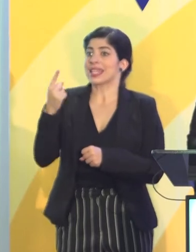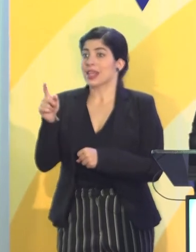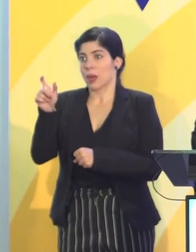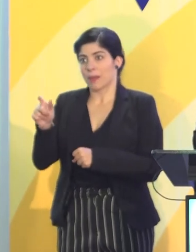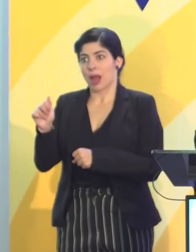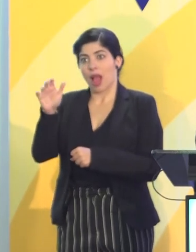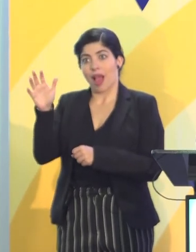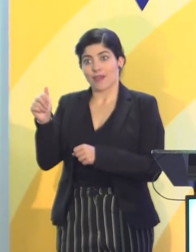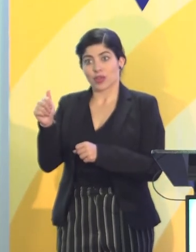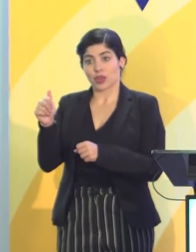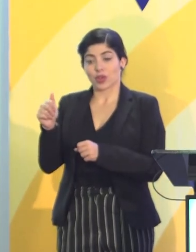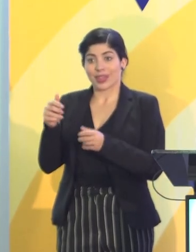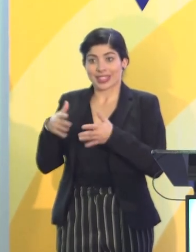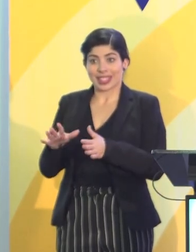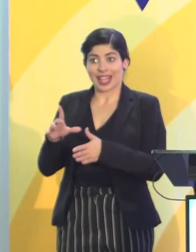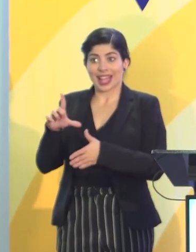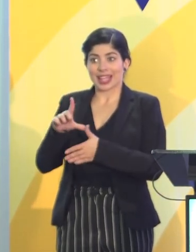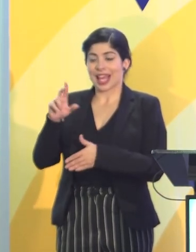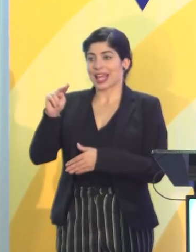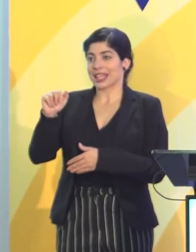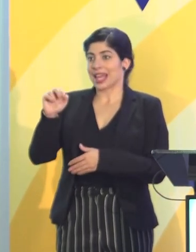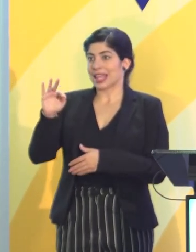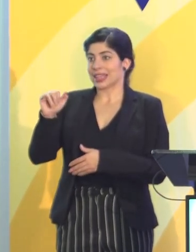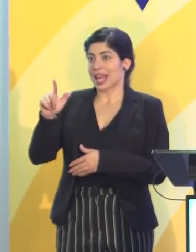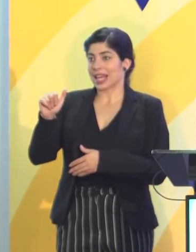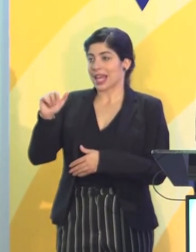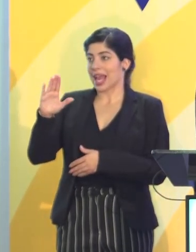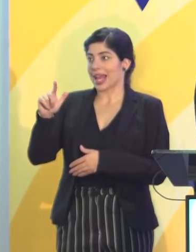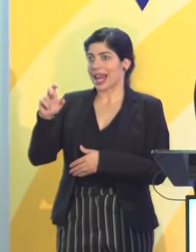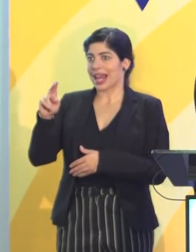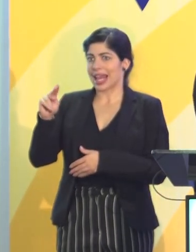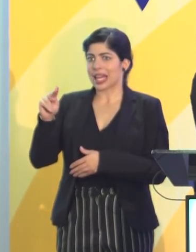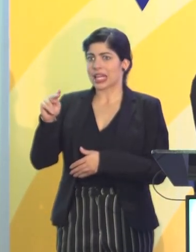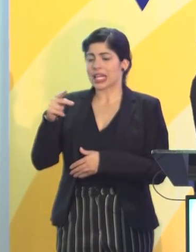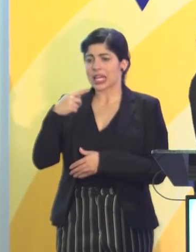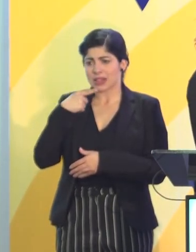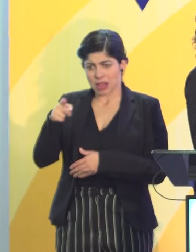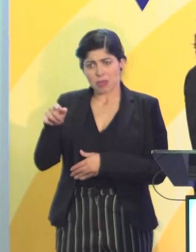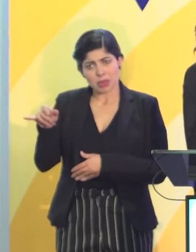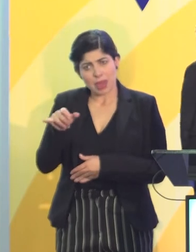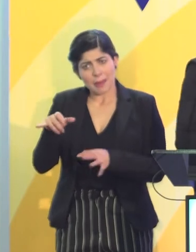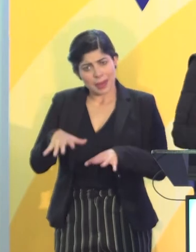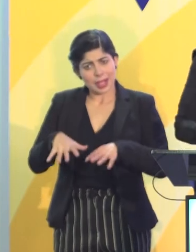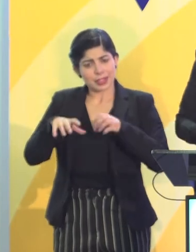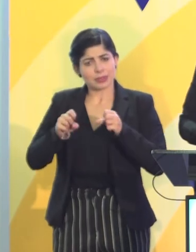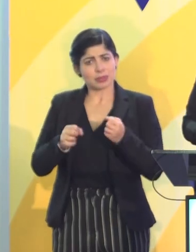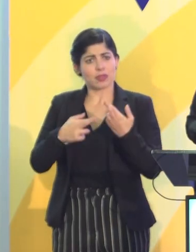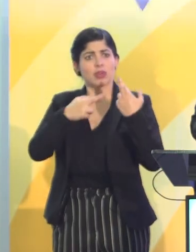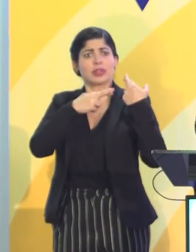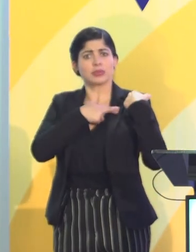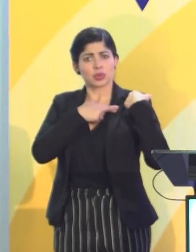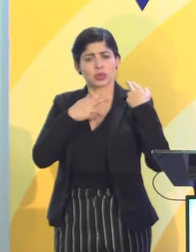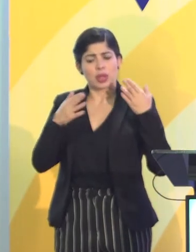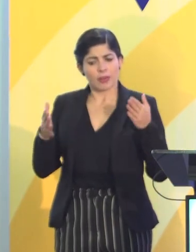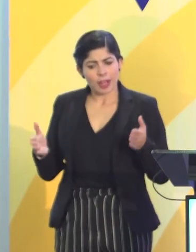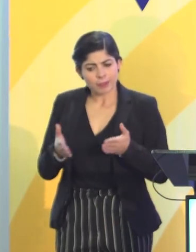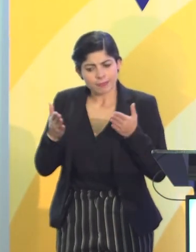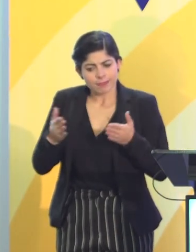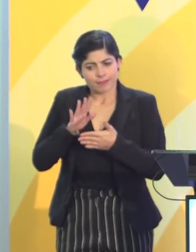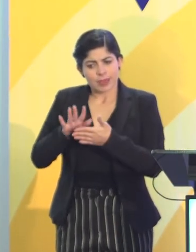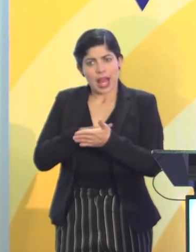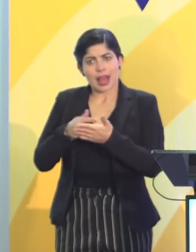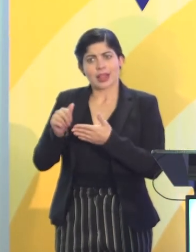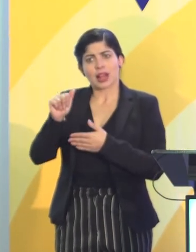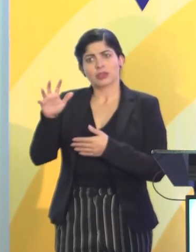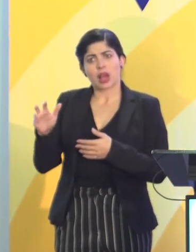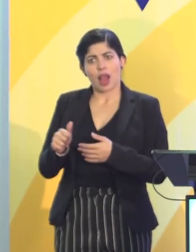afrodescendiente latina, a Natalia Canem, que asumiera también la responsabilidad de llevar adelante la agenda